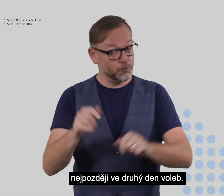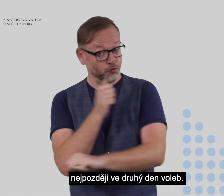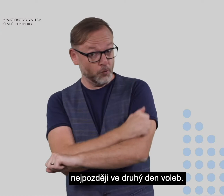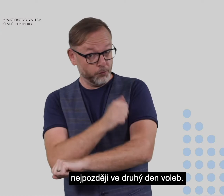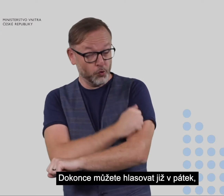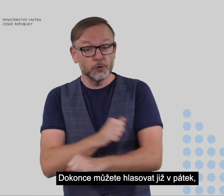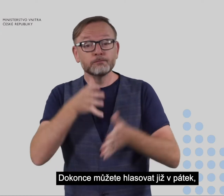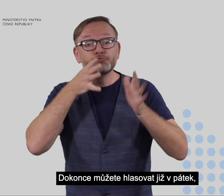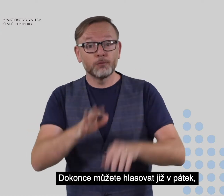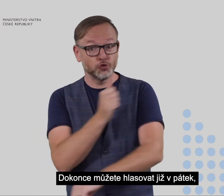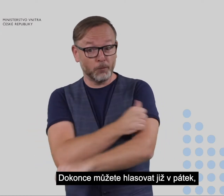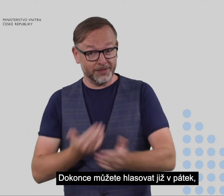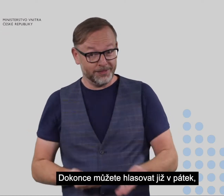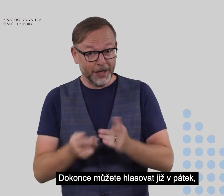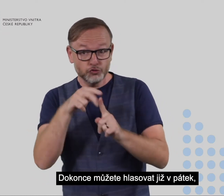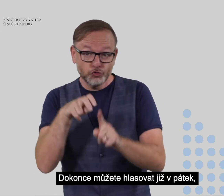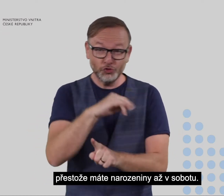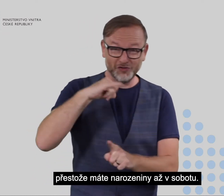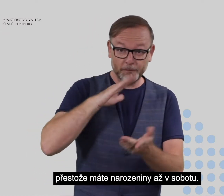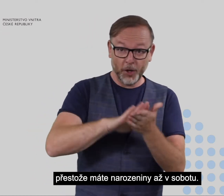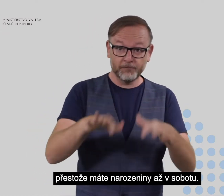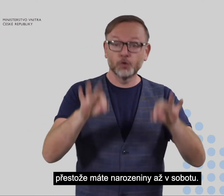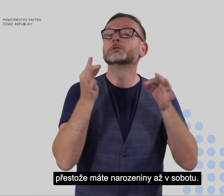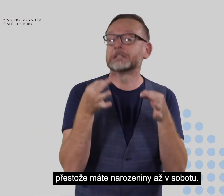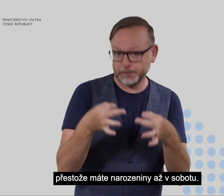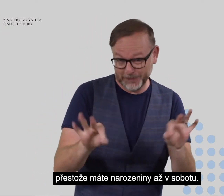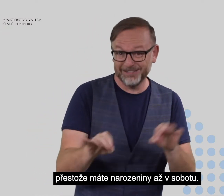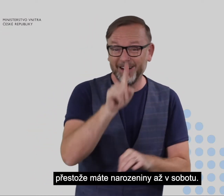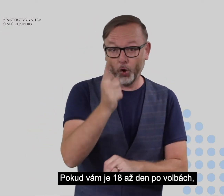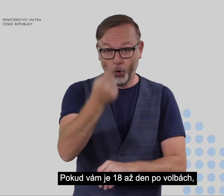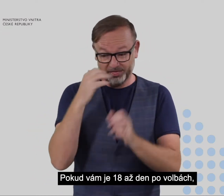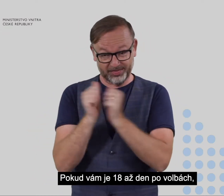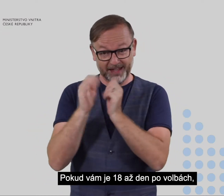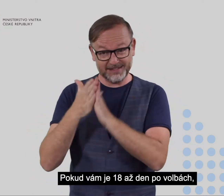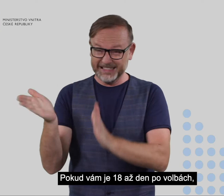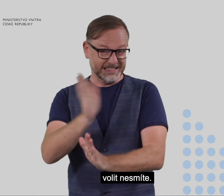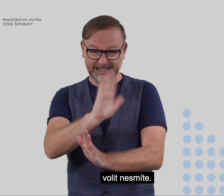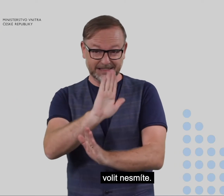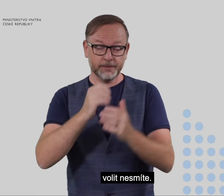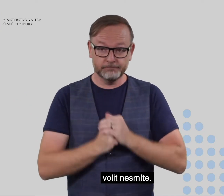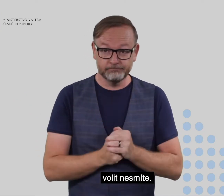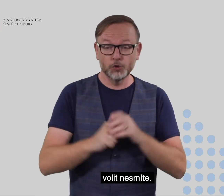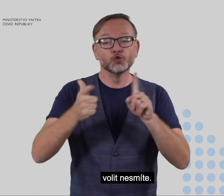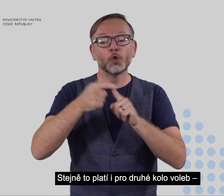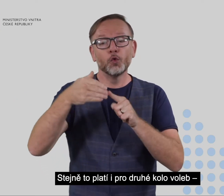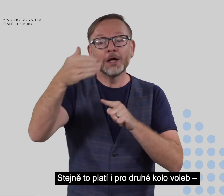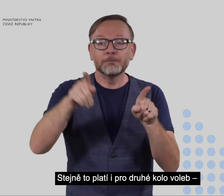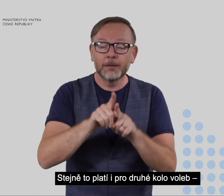Dokonce můžete hlasovat již v pátek, přestože máte narozeniny až v sobotu. Pokud vám je 18 až den po volbách, volit nesmíte.